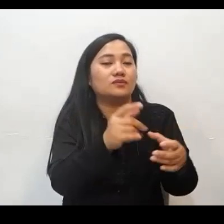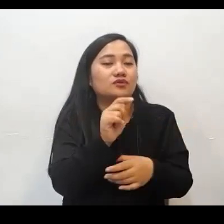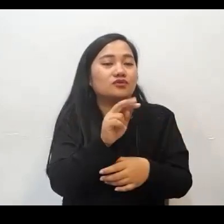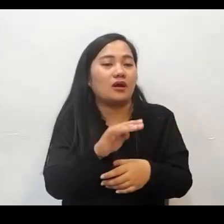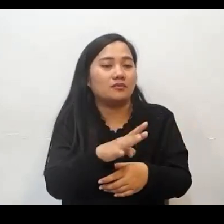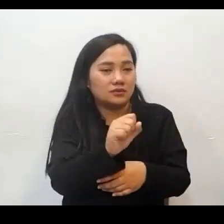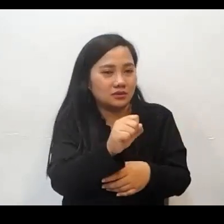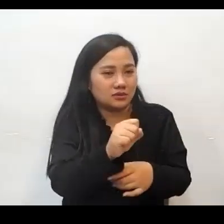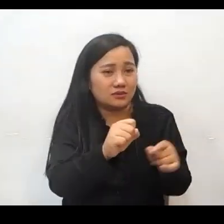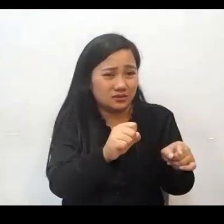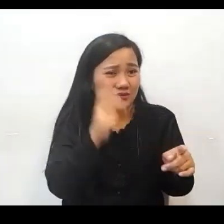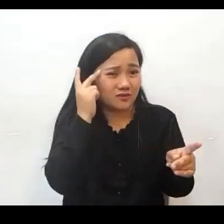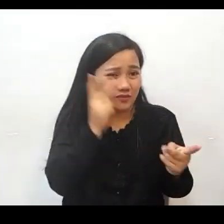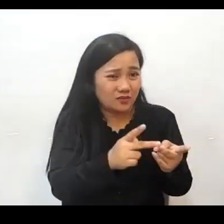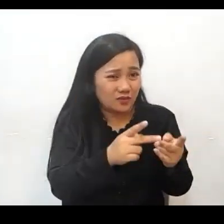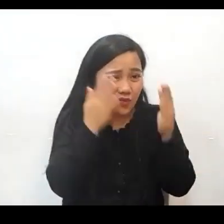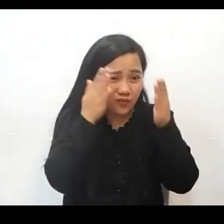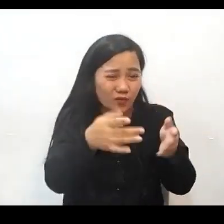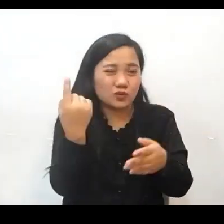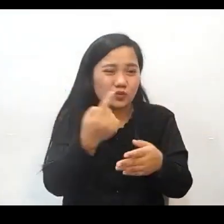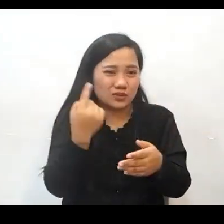Kaya ano po ba yung ibig sabihin ng iglesia o church?